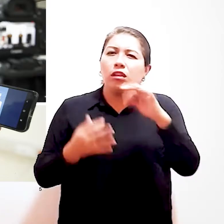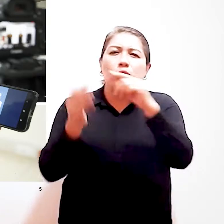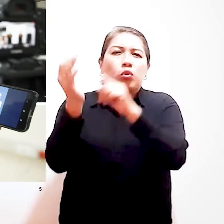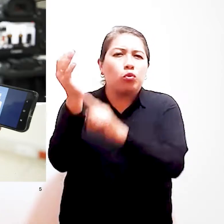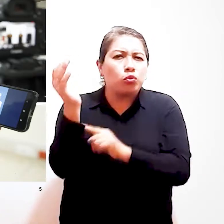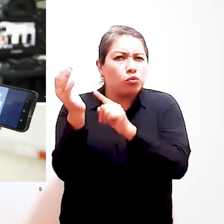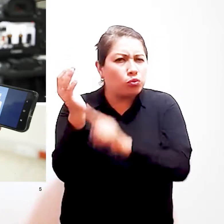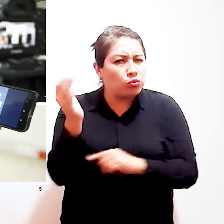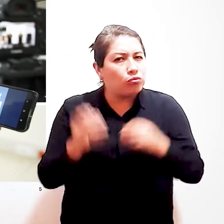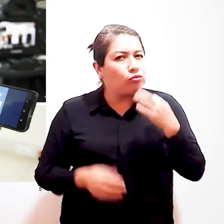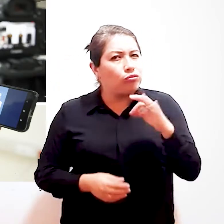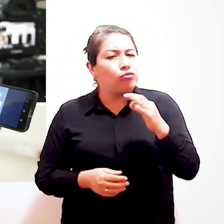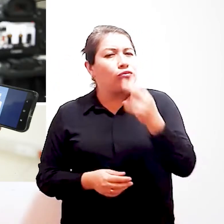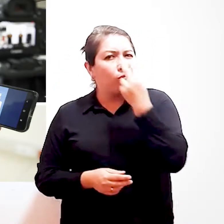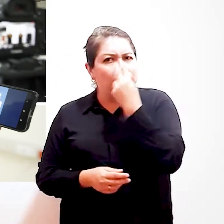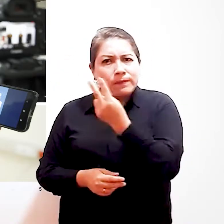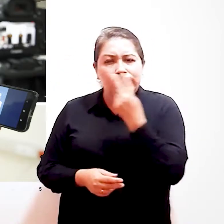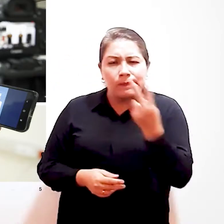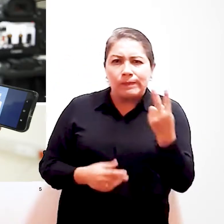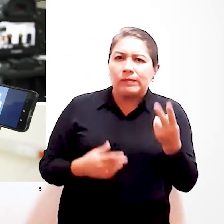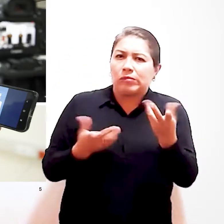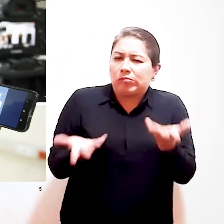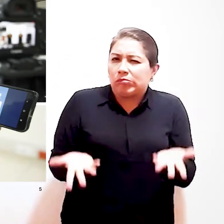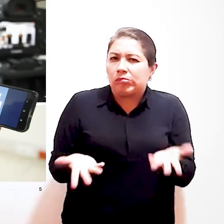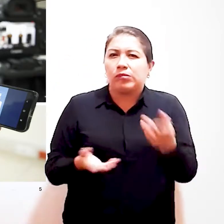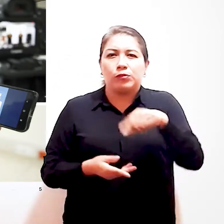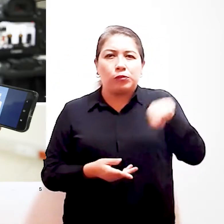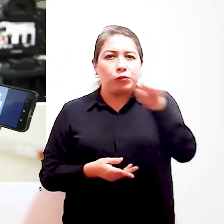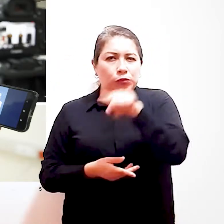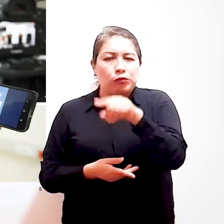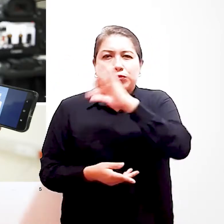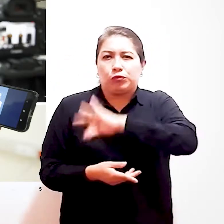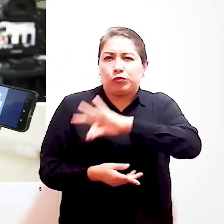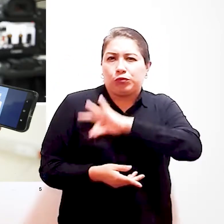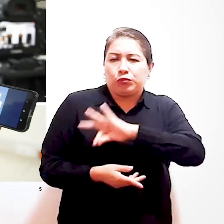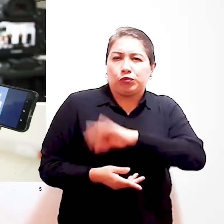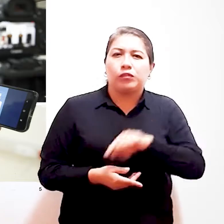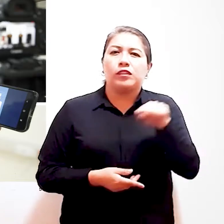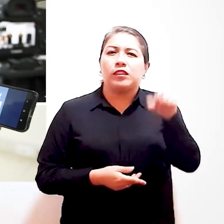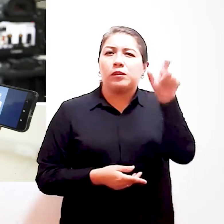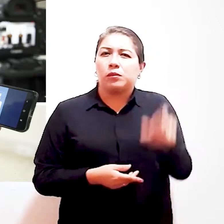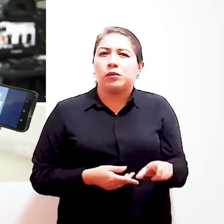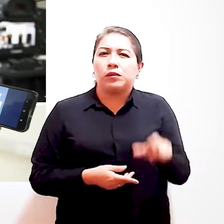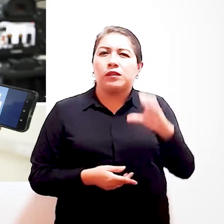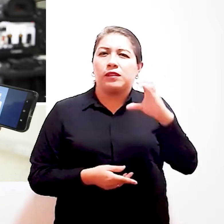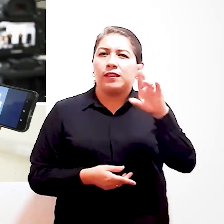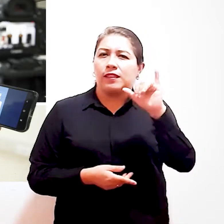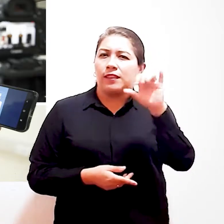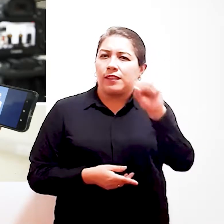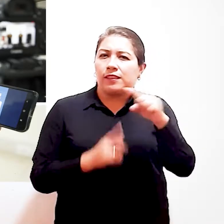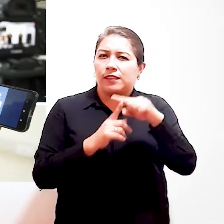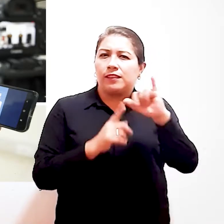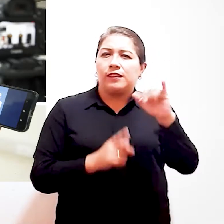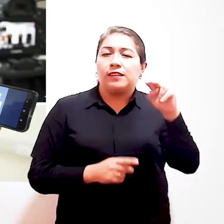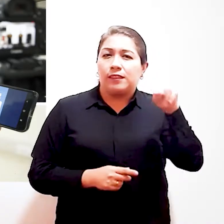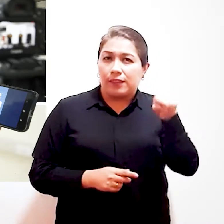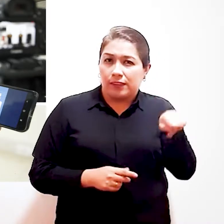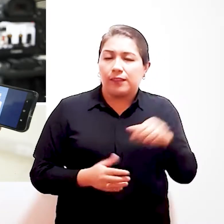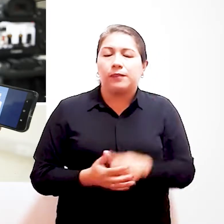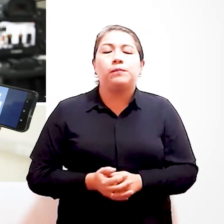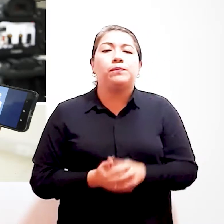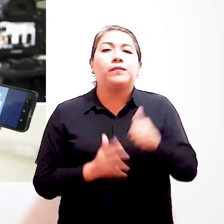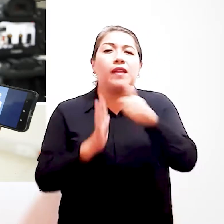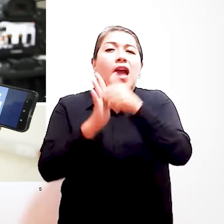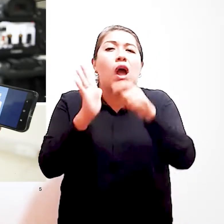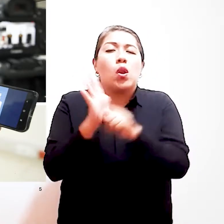tradicionales que vemos a diario les son esquivos e inaccesibles. Cristian Peralta, Coordinador de Comunicaciones